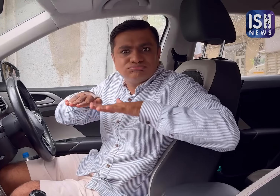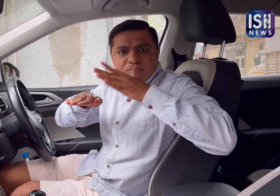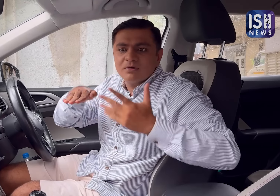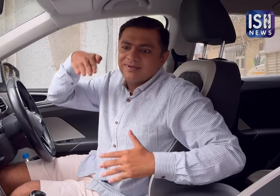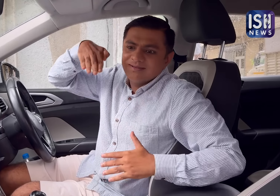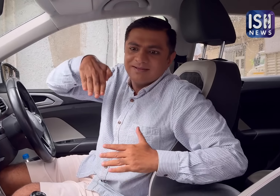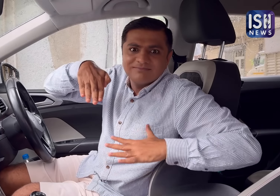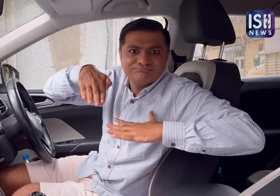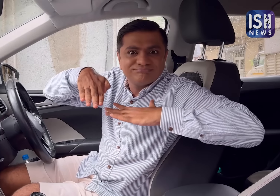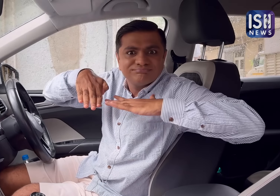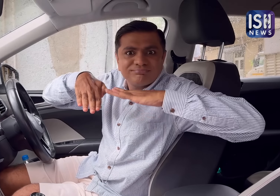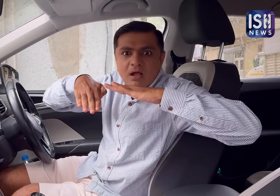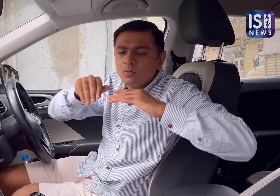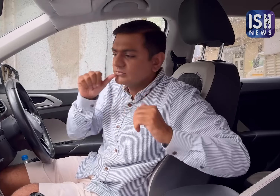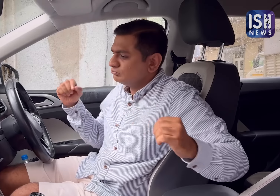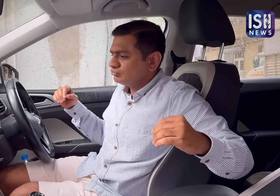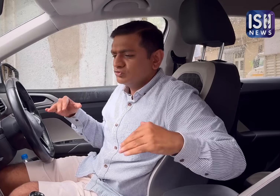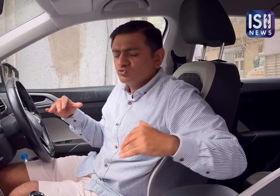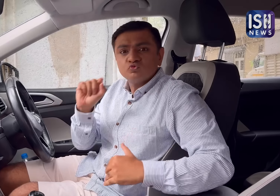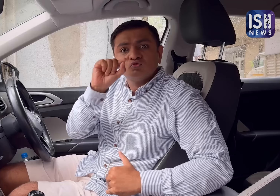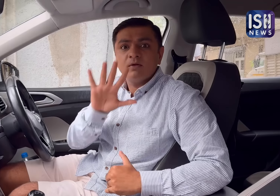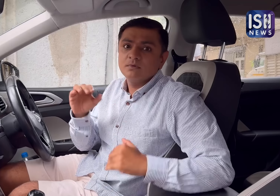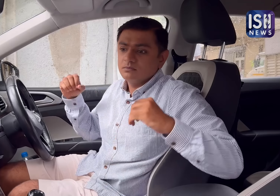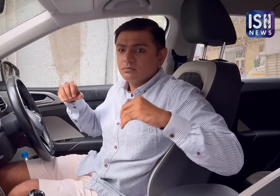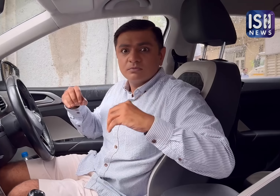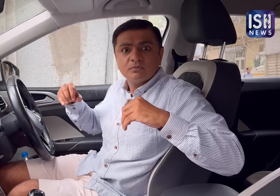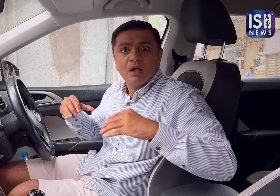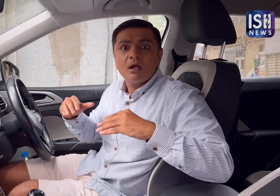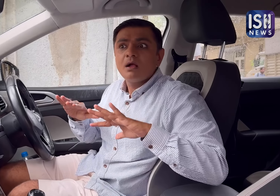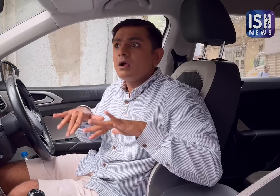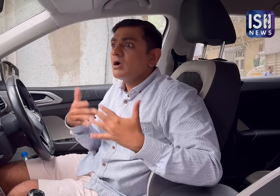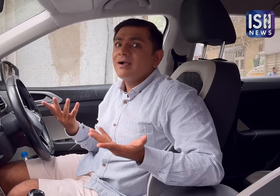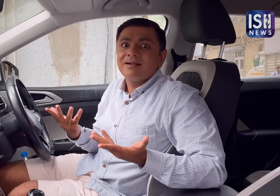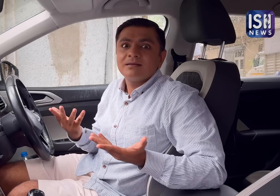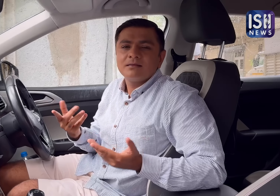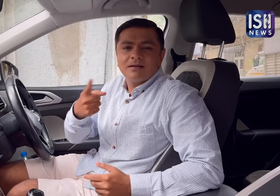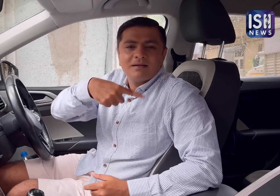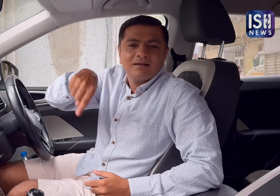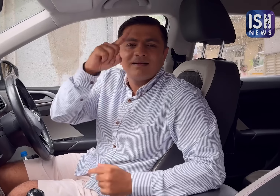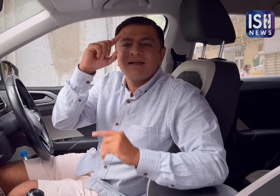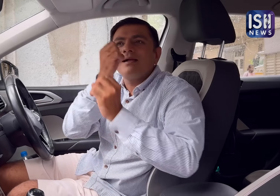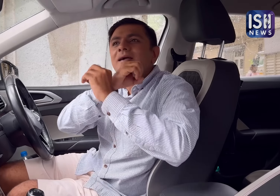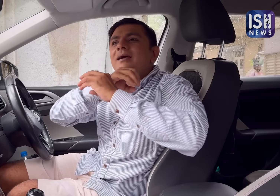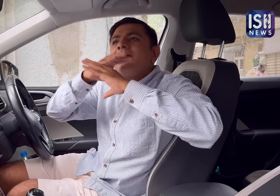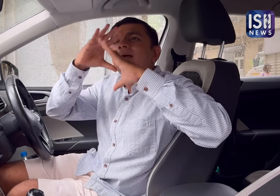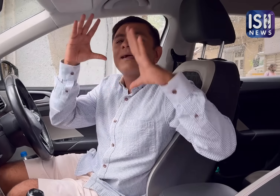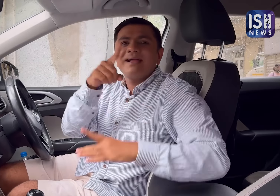अगर बाहर पानी का सर बढ़ जाए और वह आपकी कार में घुशने लगे तो क्या करें आप सभी सोच रहे होंगे